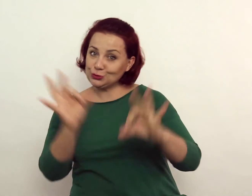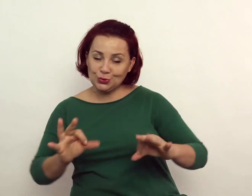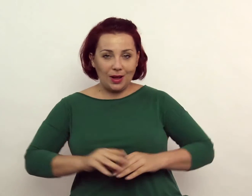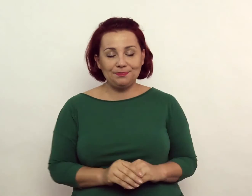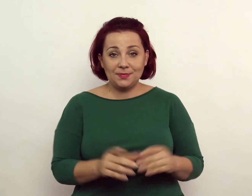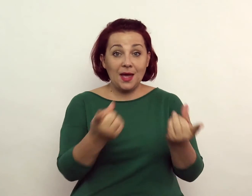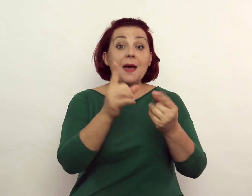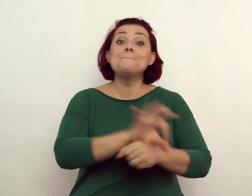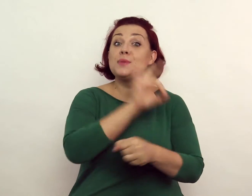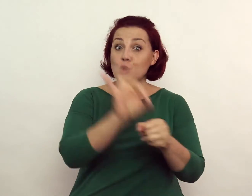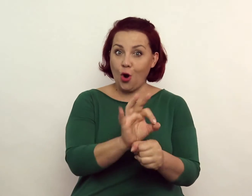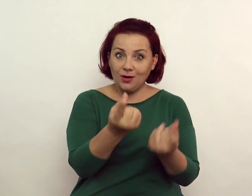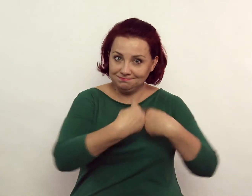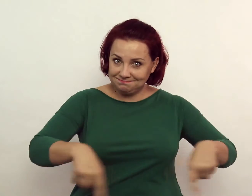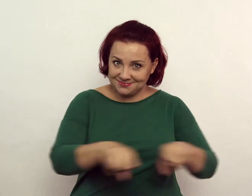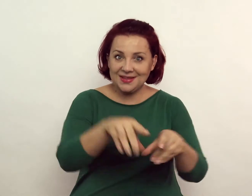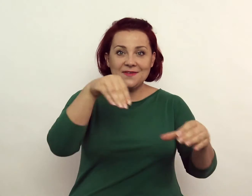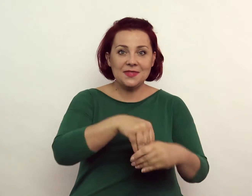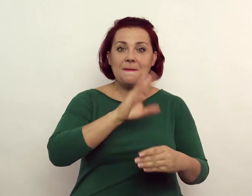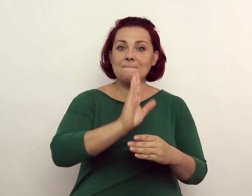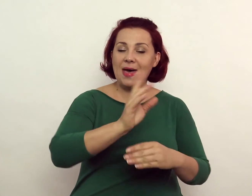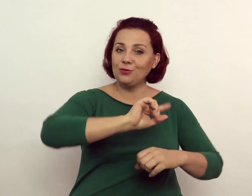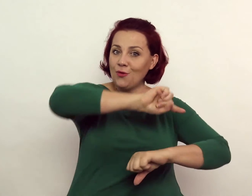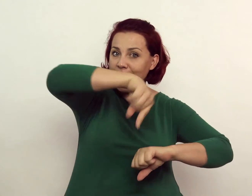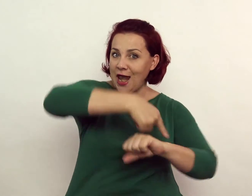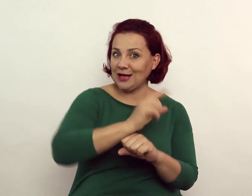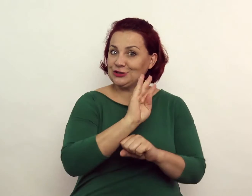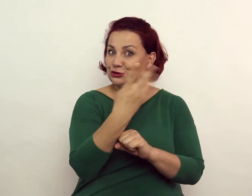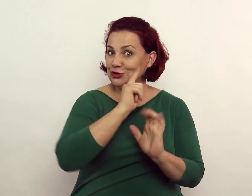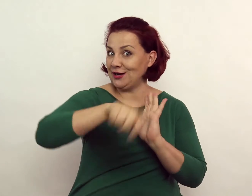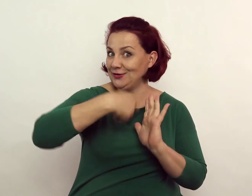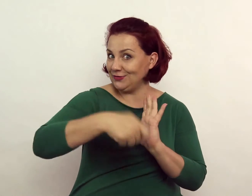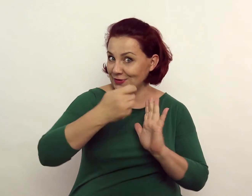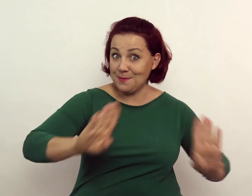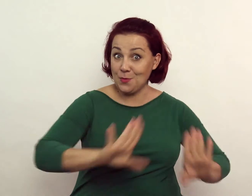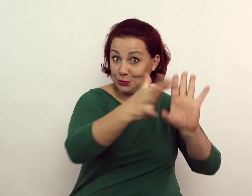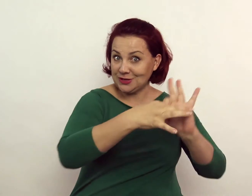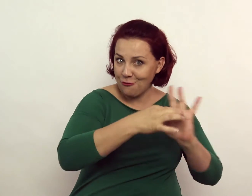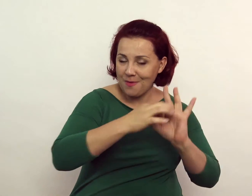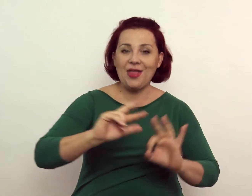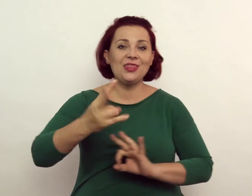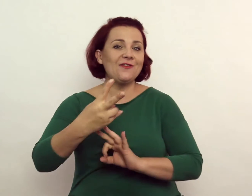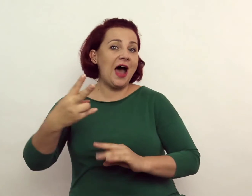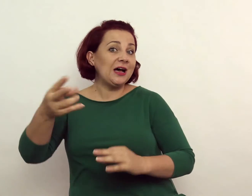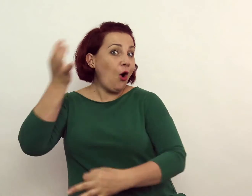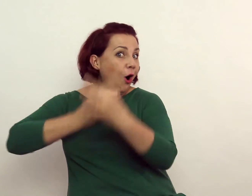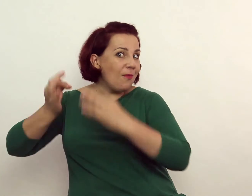W ramach realizowanego projektu powstaną cztery nagrania lekcji muzealnych, dwa słuchowiska